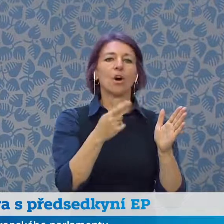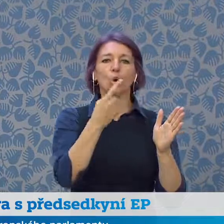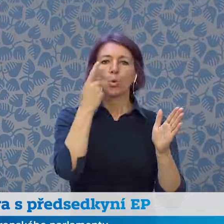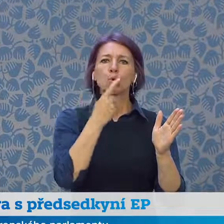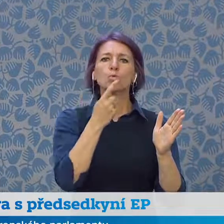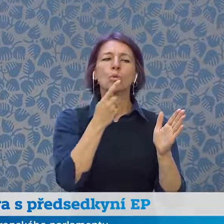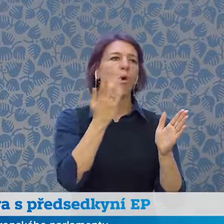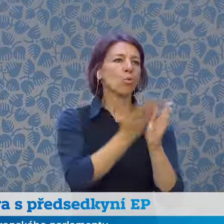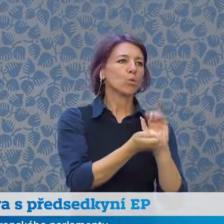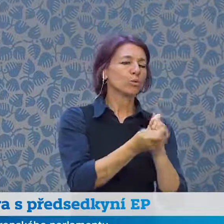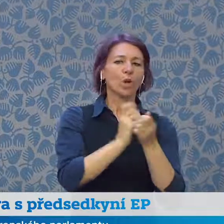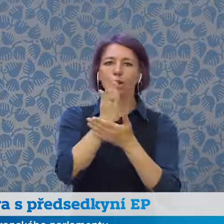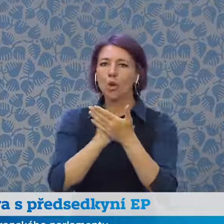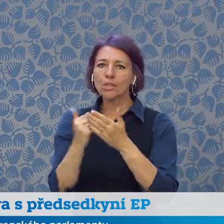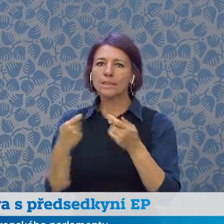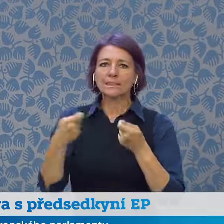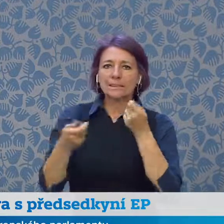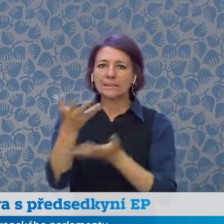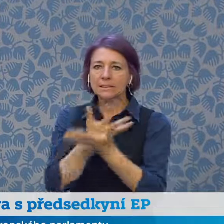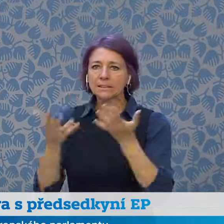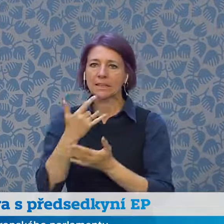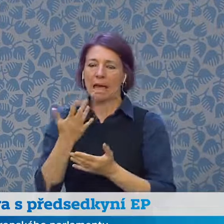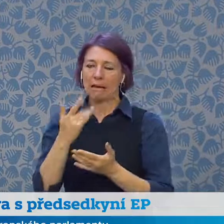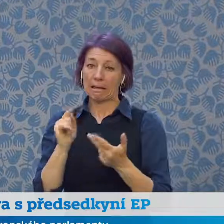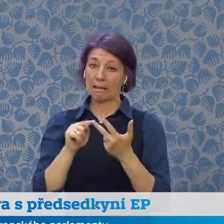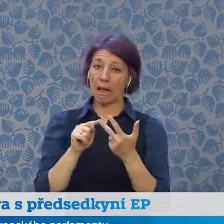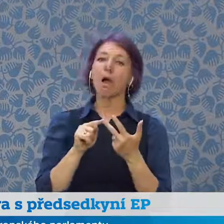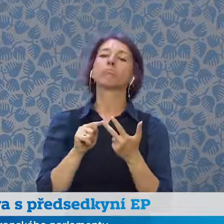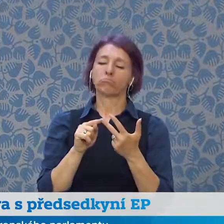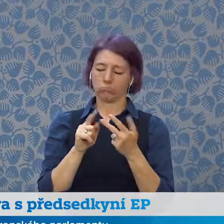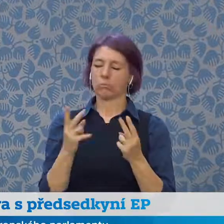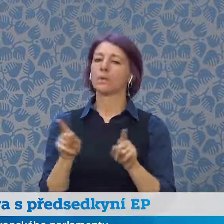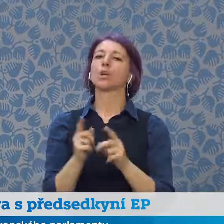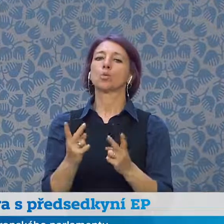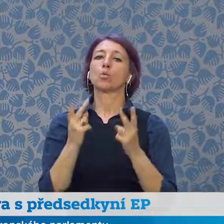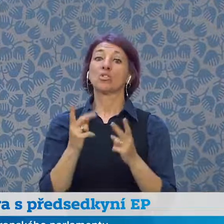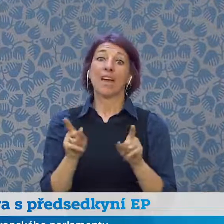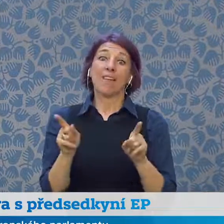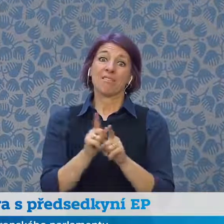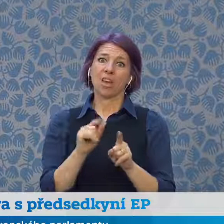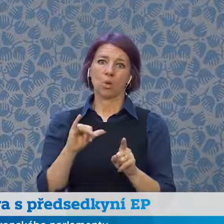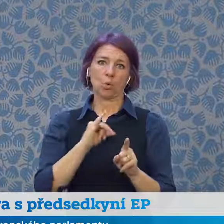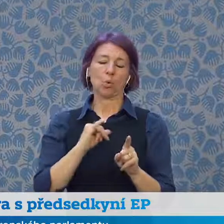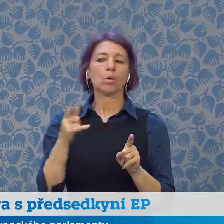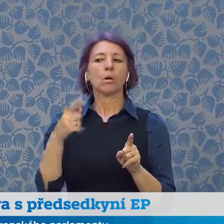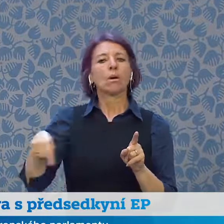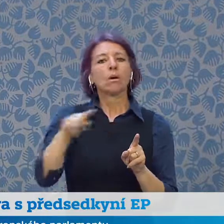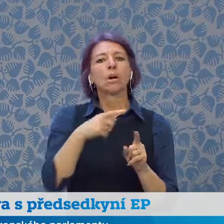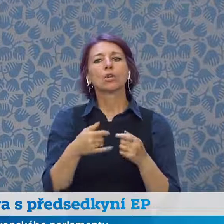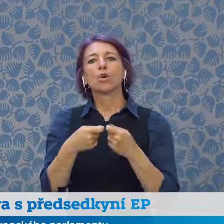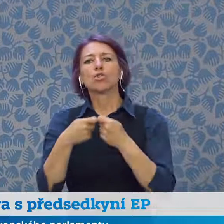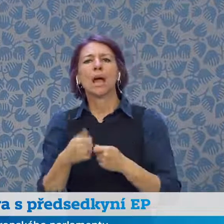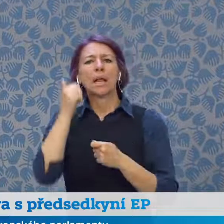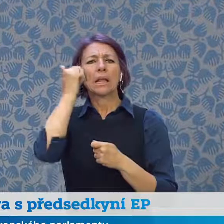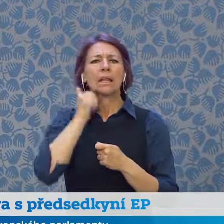je třeba se soustředit na to, co chtějí naši občané, jak si přejí, abychom řešili ty sociálně